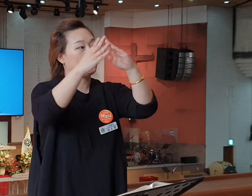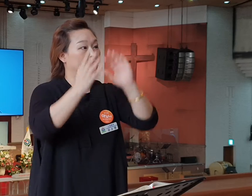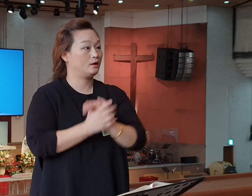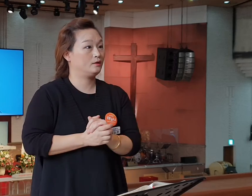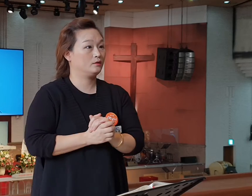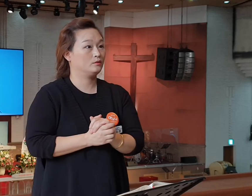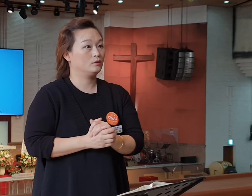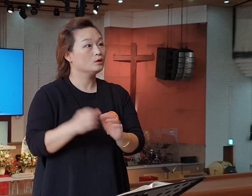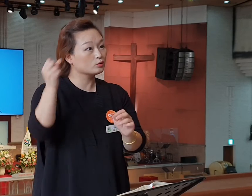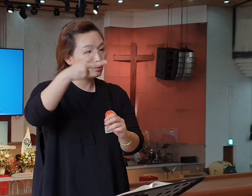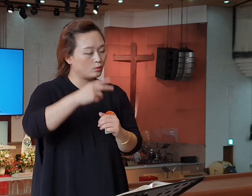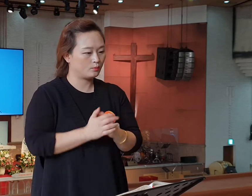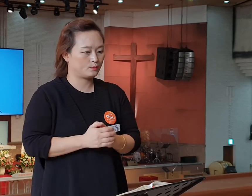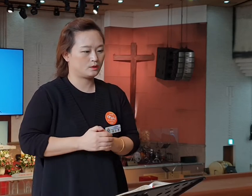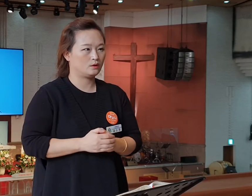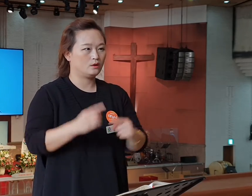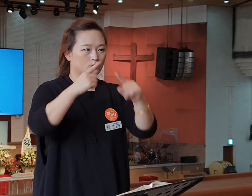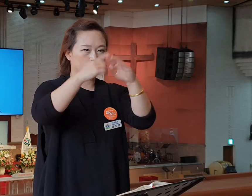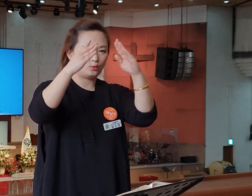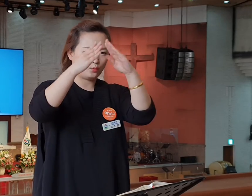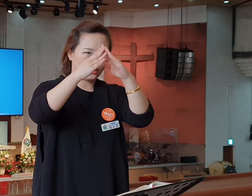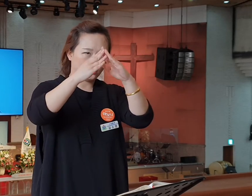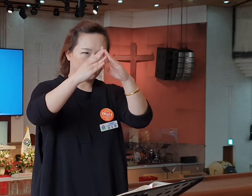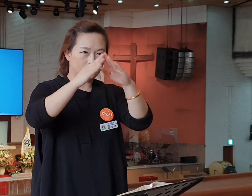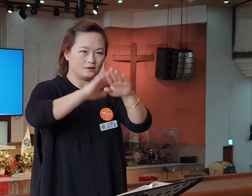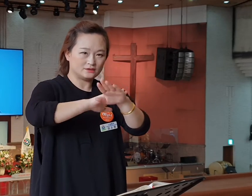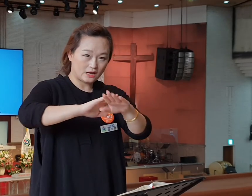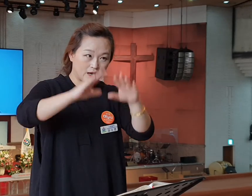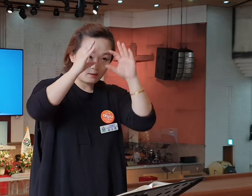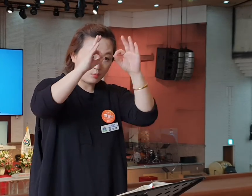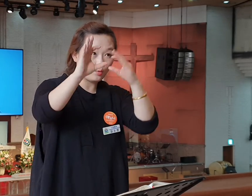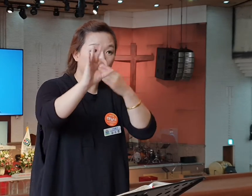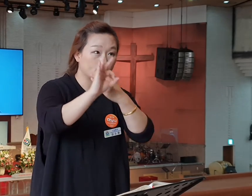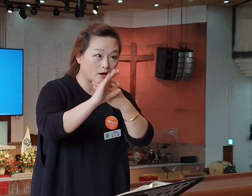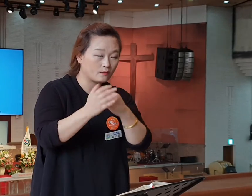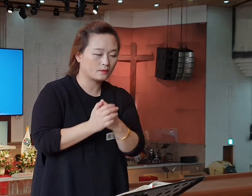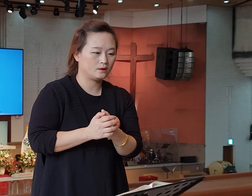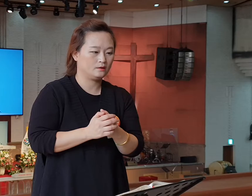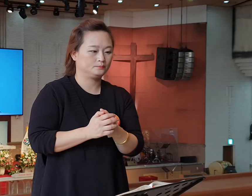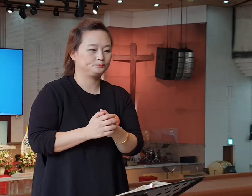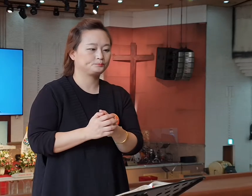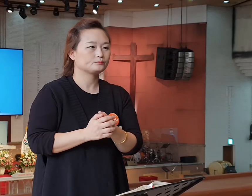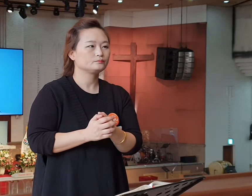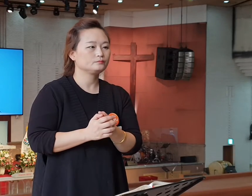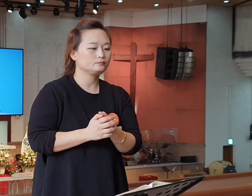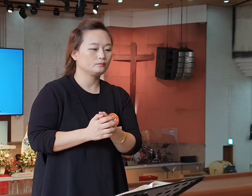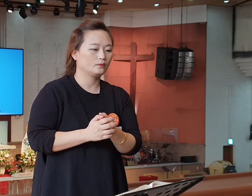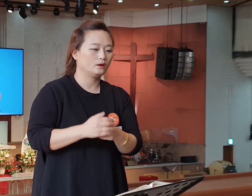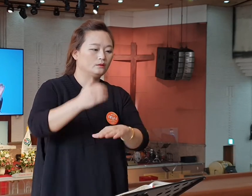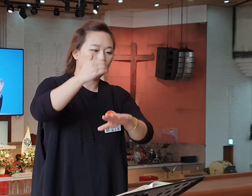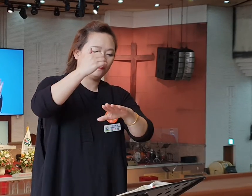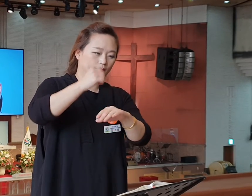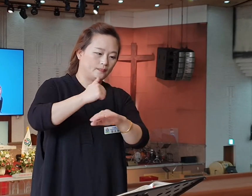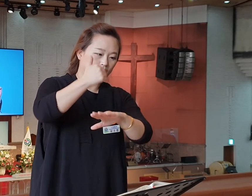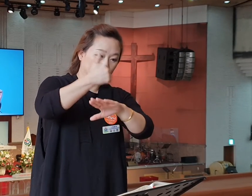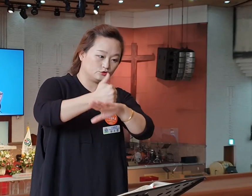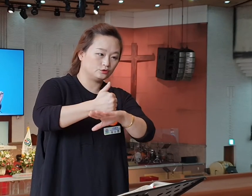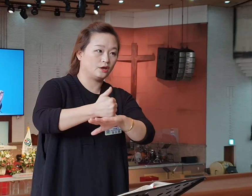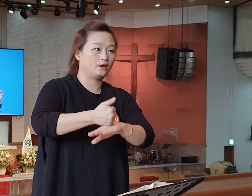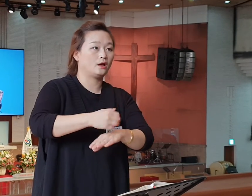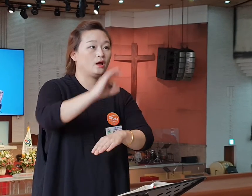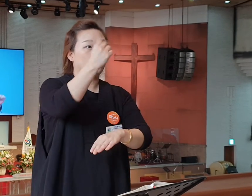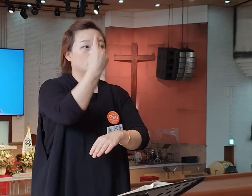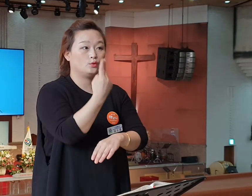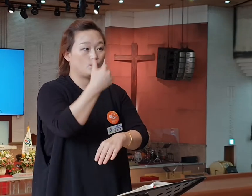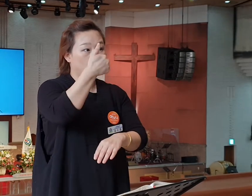아니지만 교회 역사를 보면요. 이 에베소 교회를 목회했던 목회자가 바울 이후죠. 나중에 사도 요한이